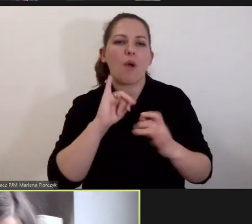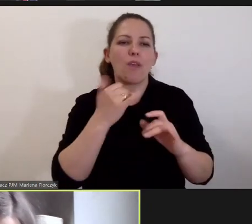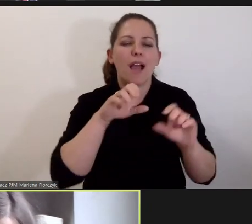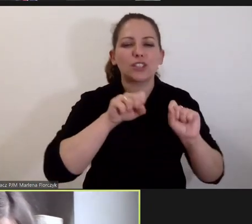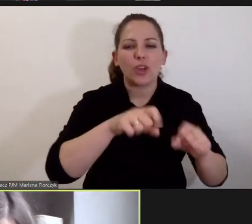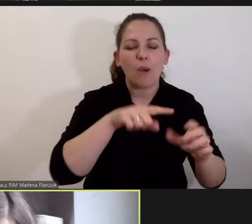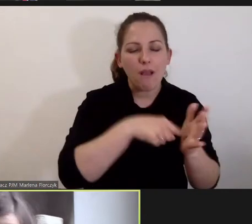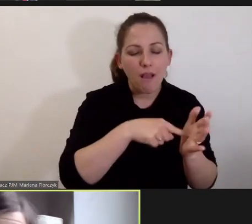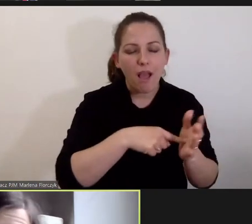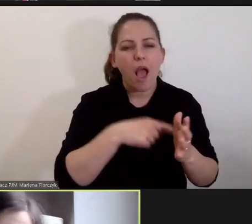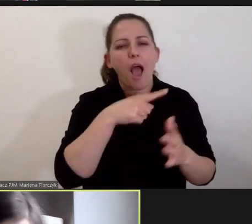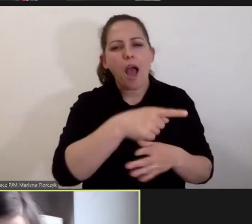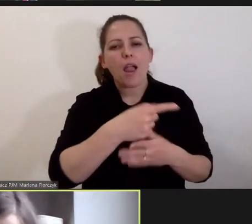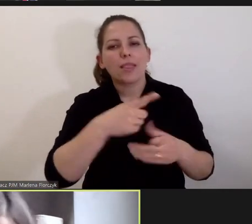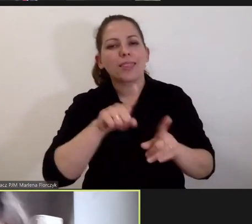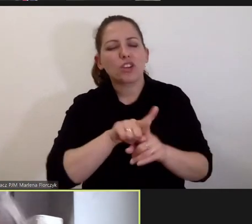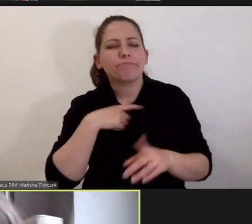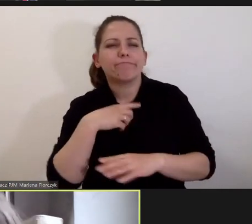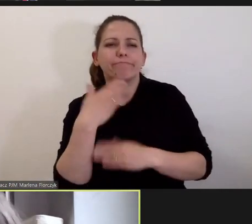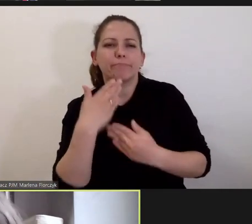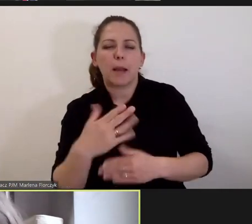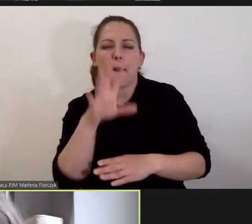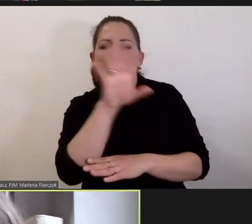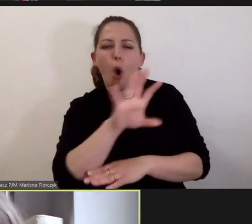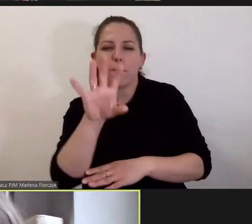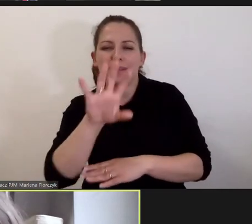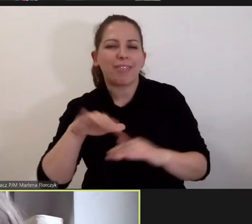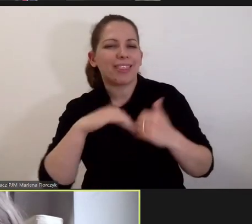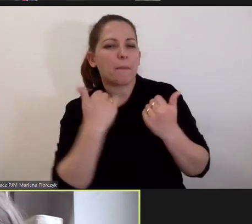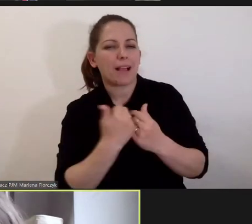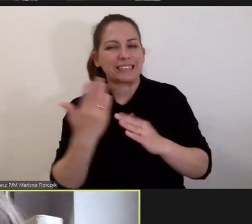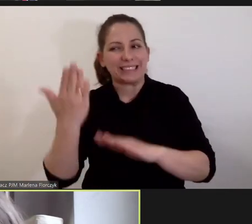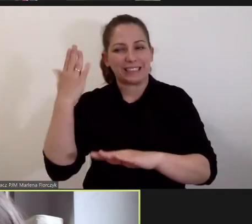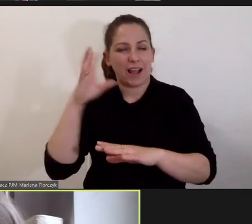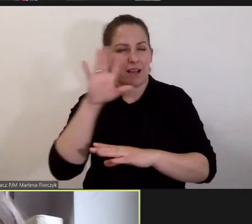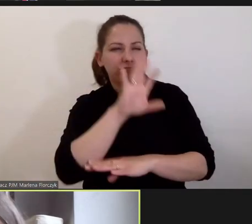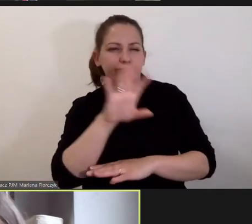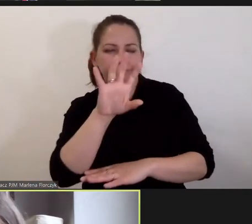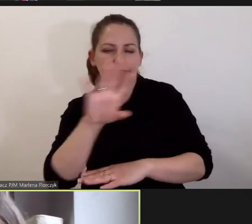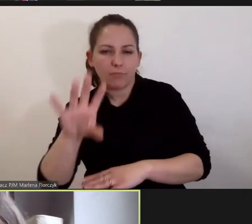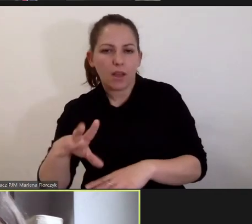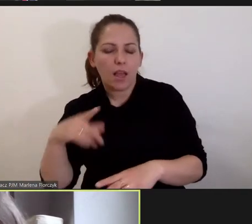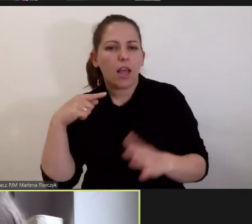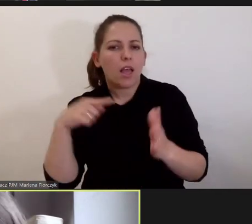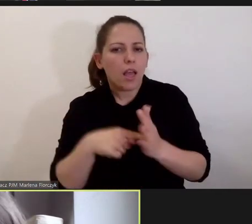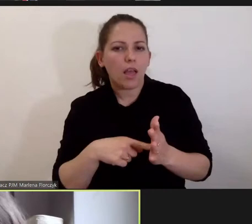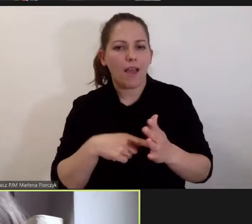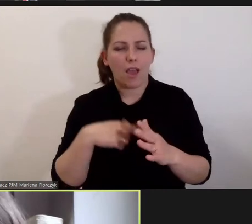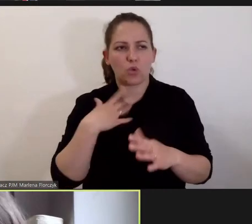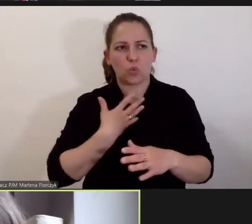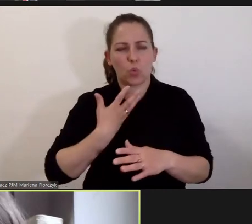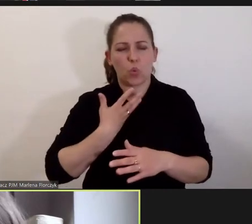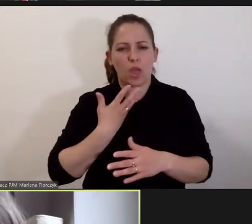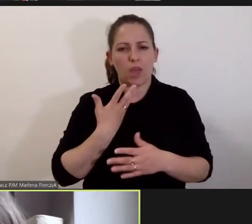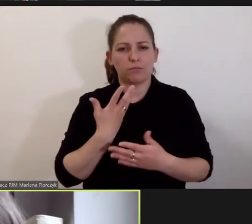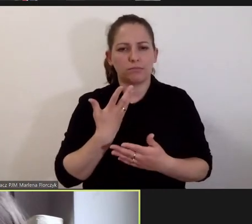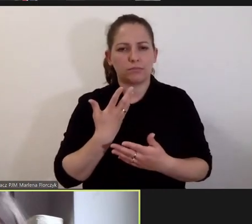doprowadziła mnie i też obserwacja pracy Trybunału przez ostatnie lata, doprowadziła mnie do takiego wniosku, że